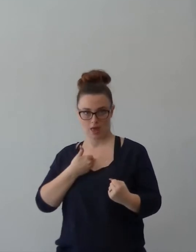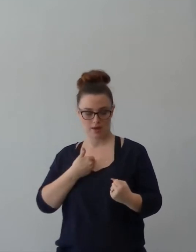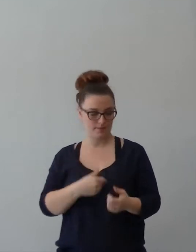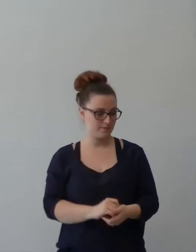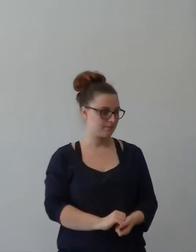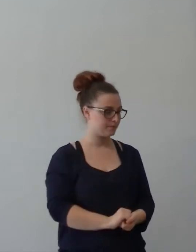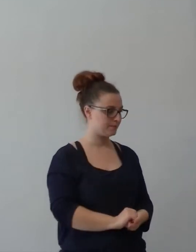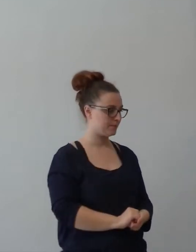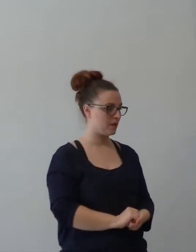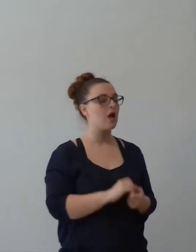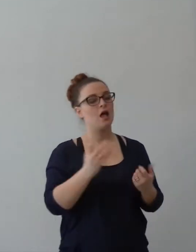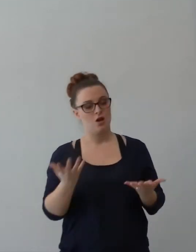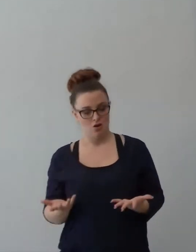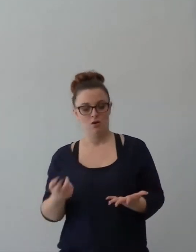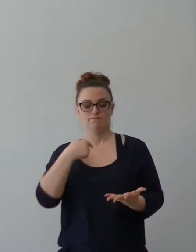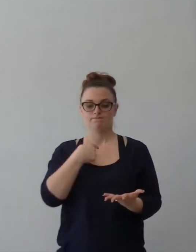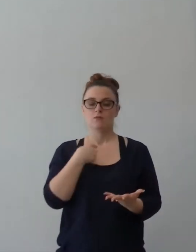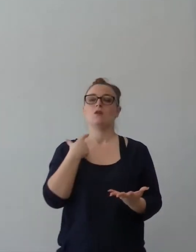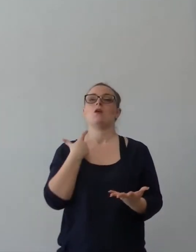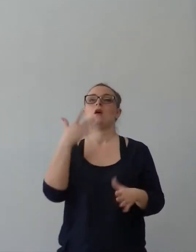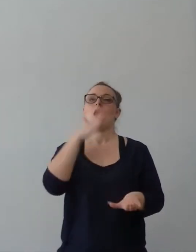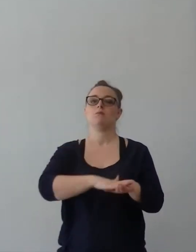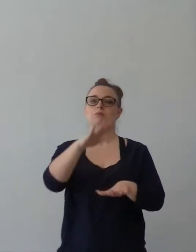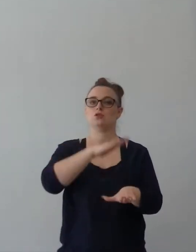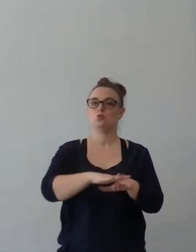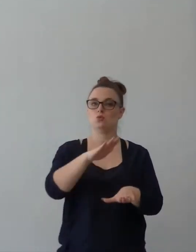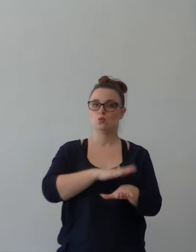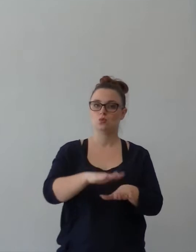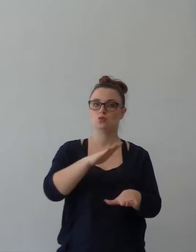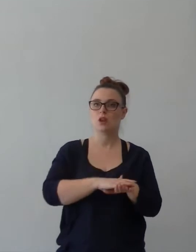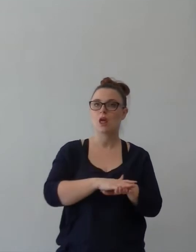credenti è che è ovvio che soffriremo.